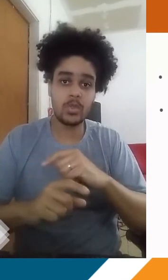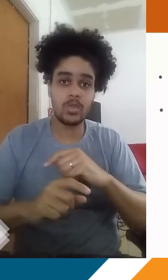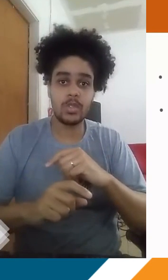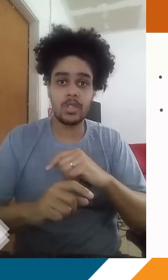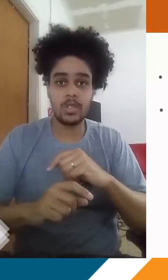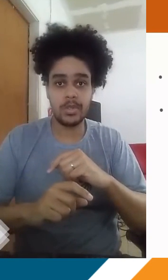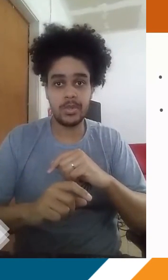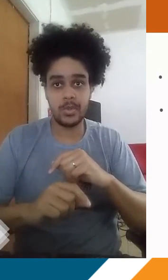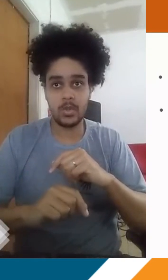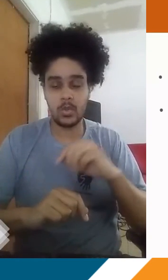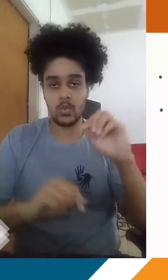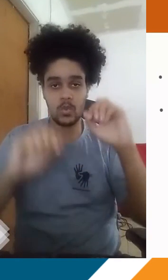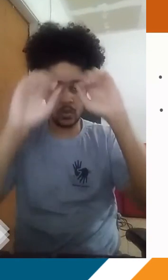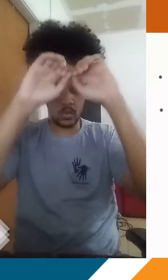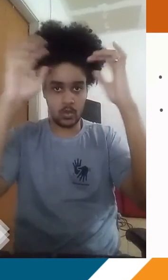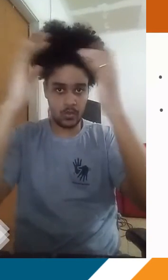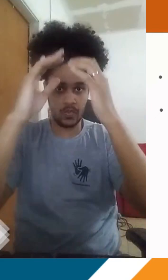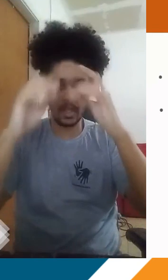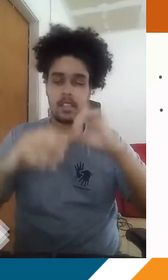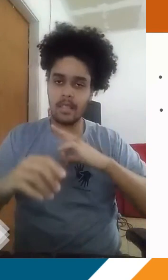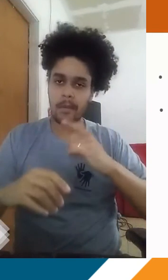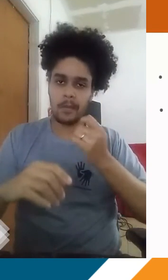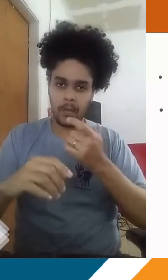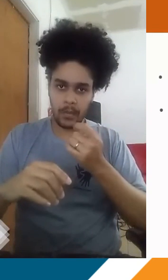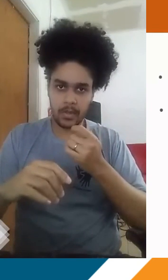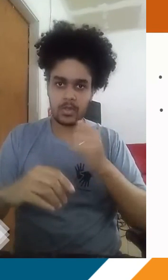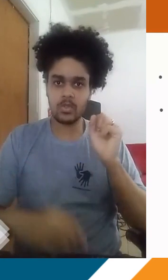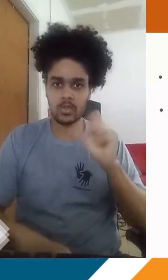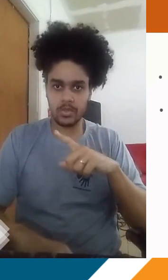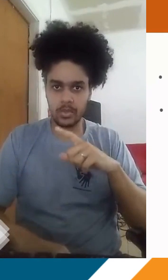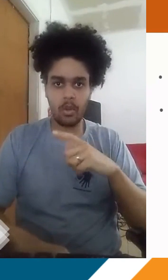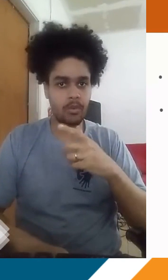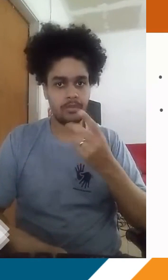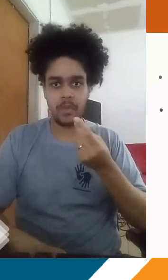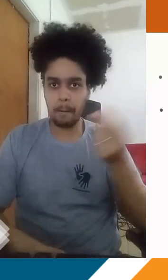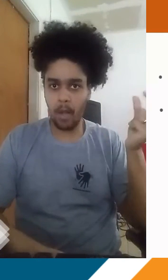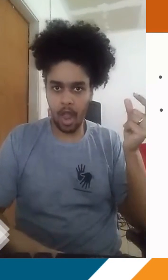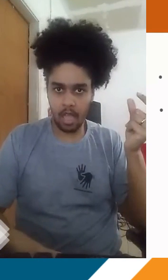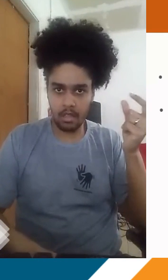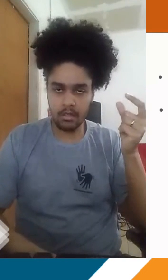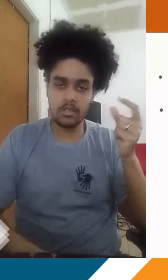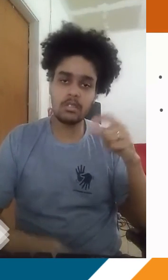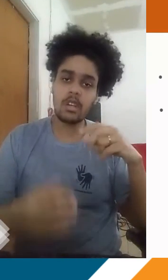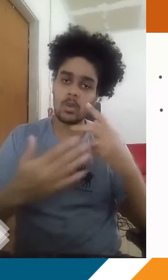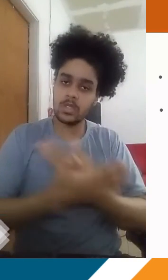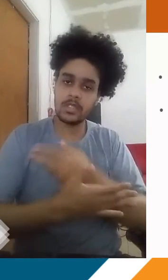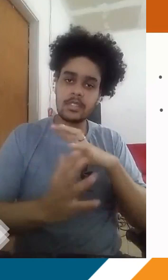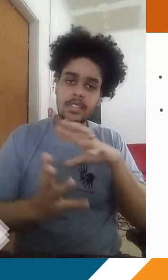formação de nuvens. E se a gente tem menos formação de nuvens, quando o sol vai embora, a Terra acaba